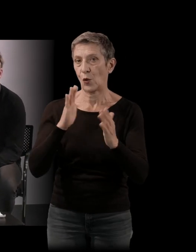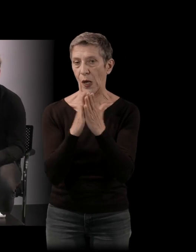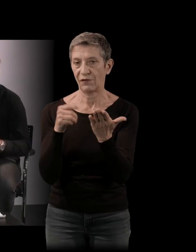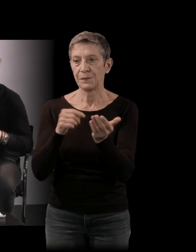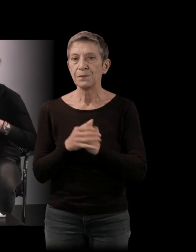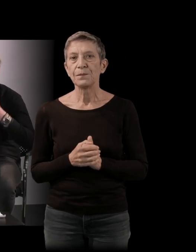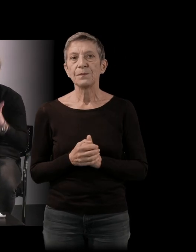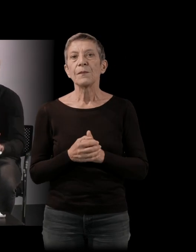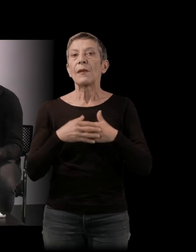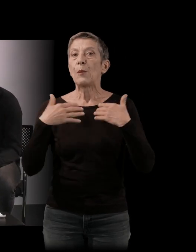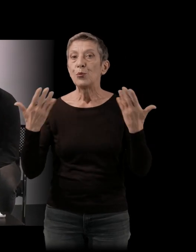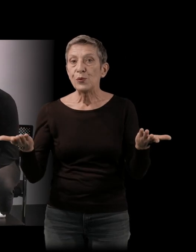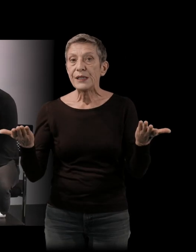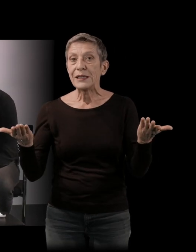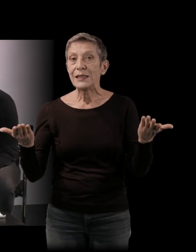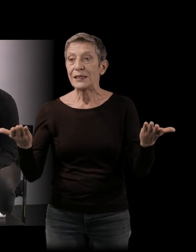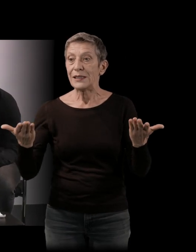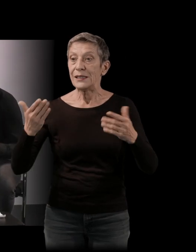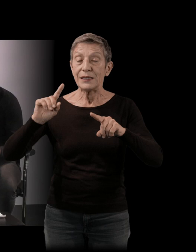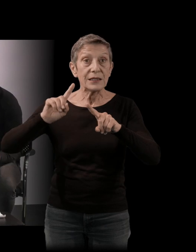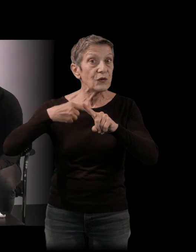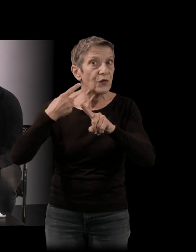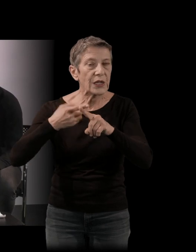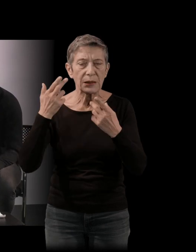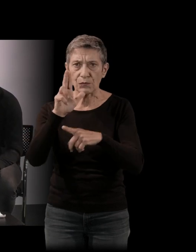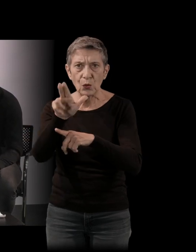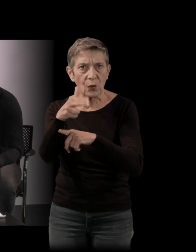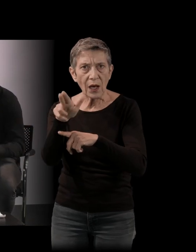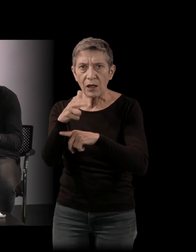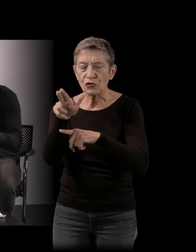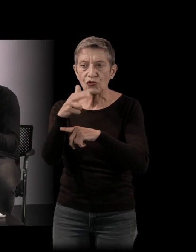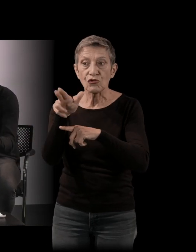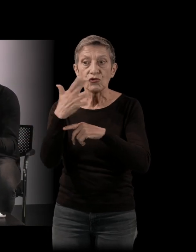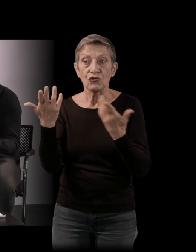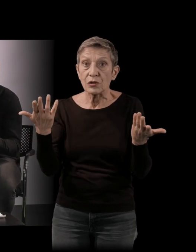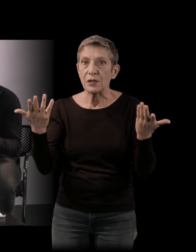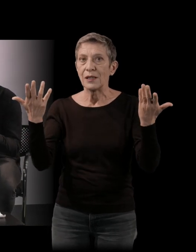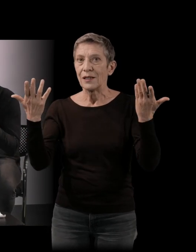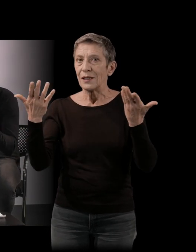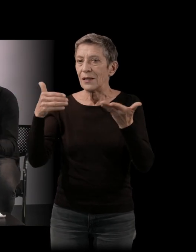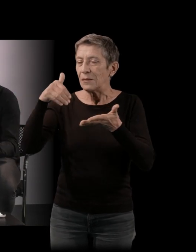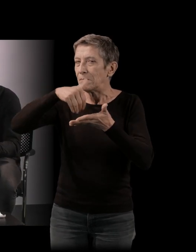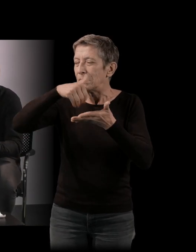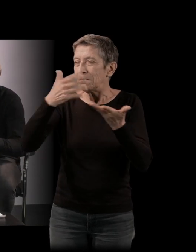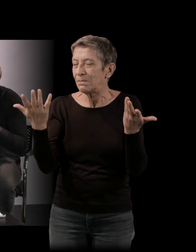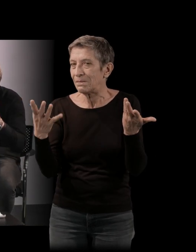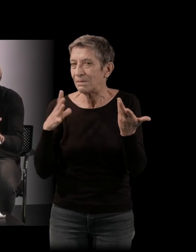Et puis à travers finalement ce film, le tournage de ce film, on va le voir qu'il y des dimensions très particulières, tournées avec